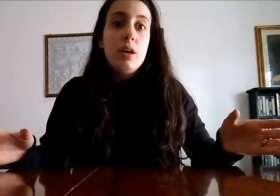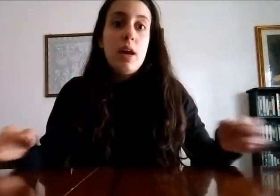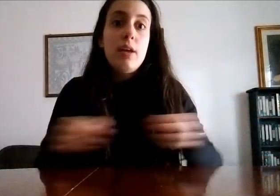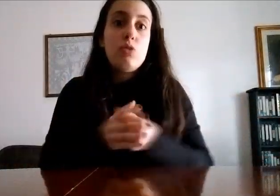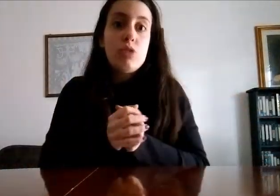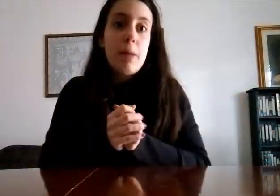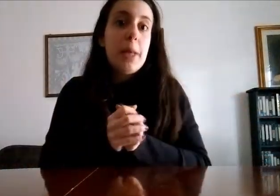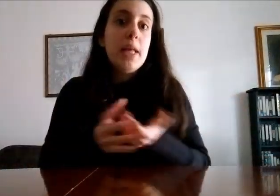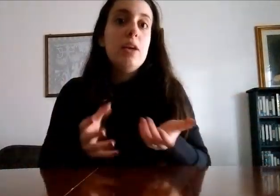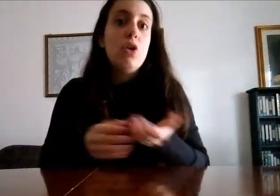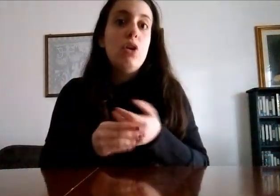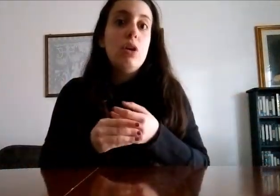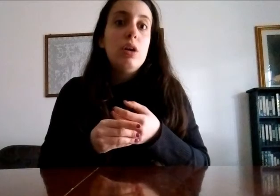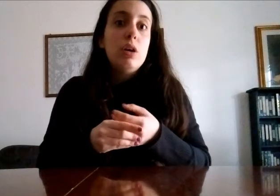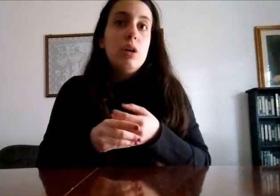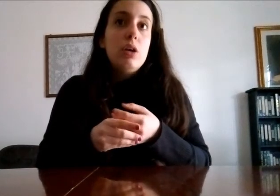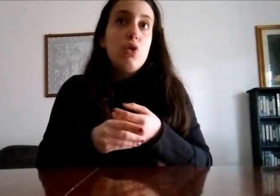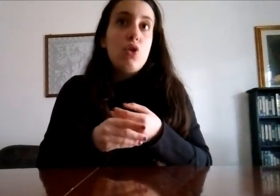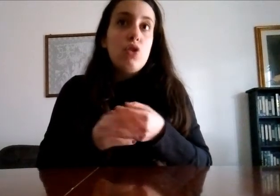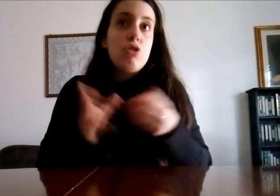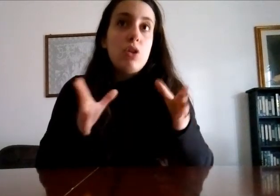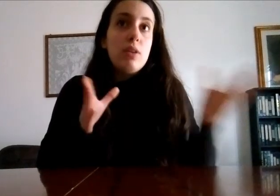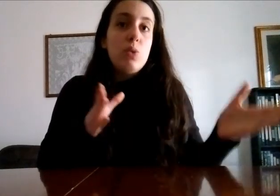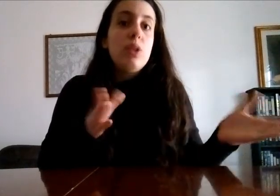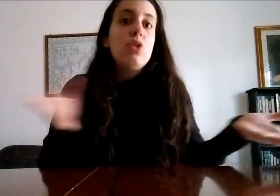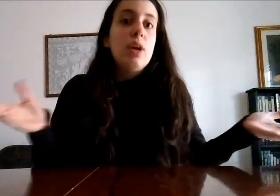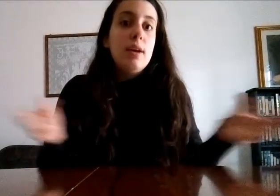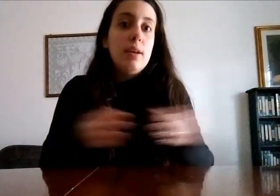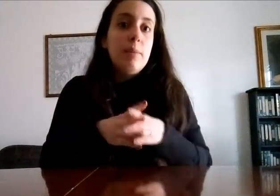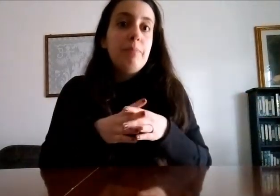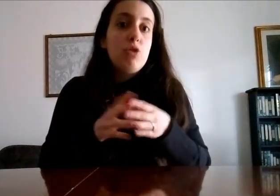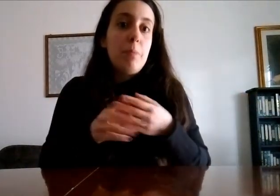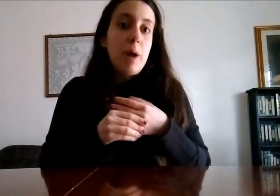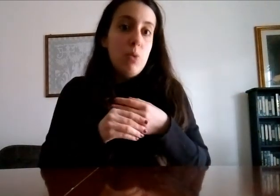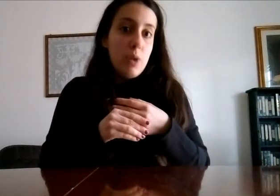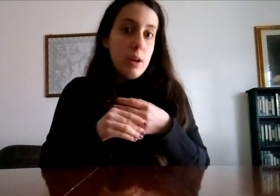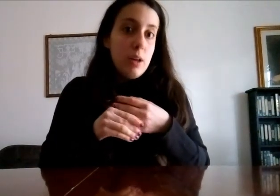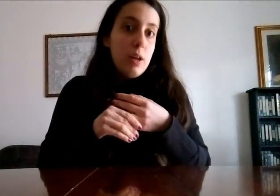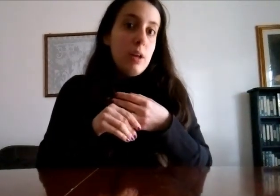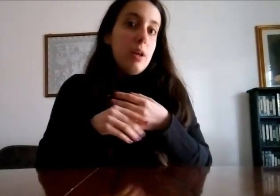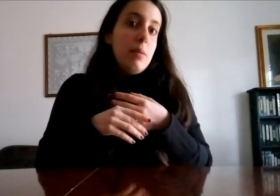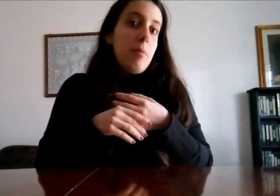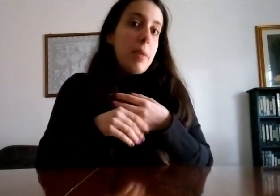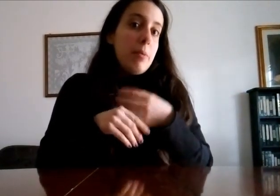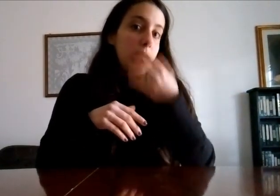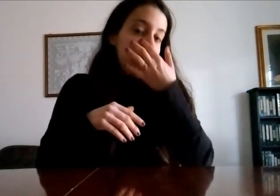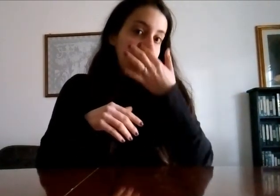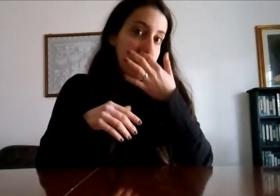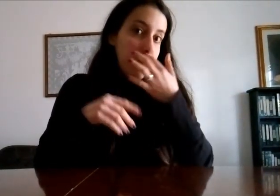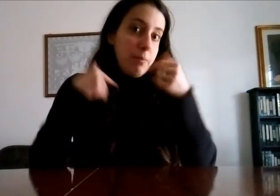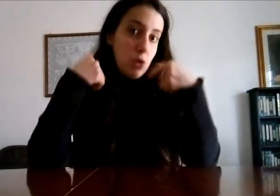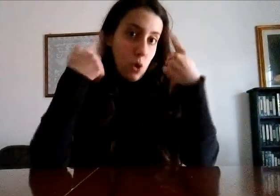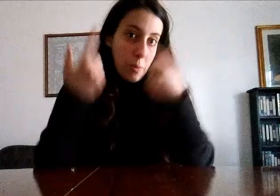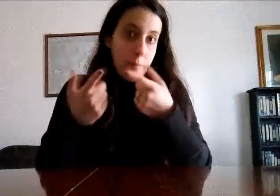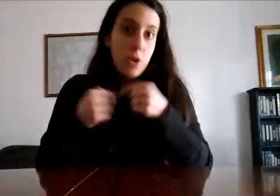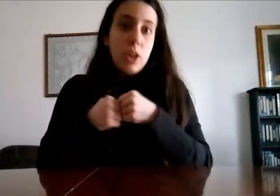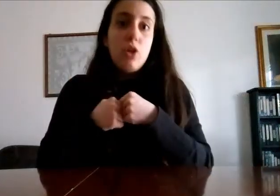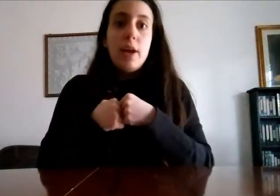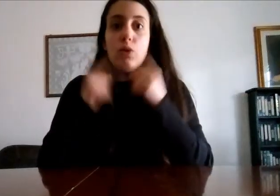e giustamente io non conoscendo la situazione ho paura ma per le volte dopo vorrei trovare una